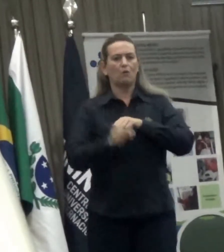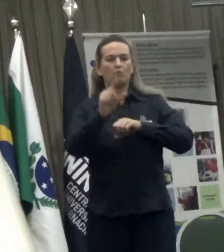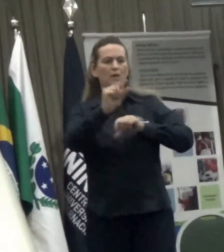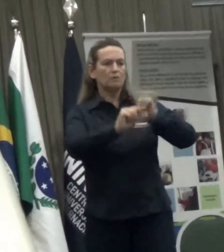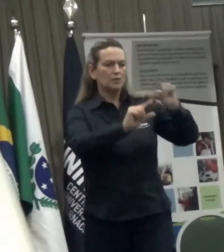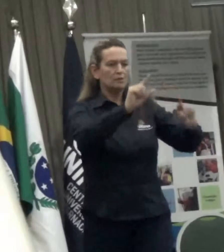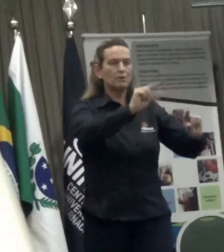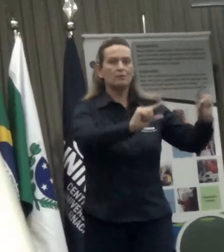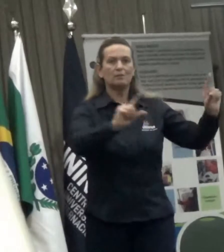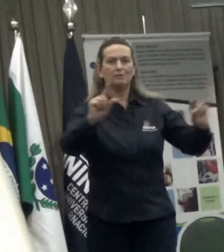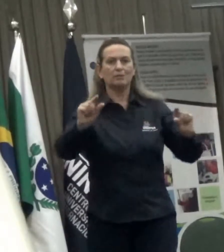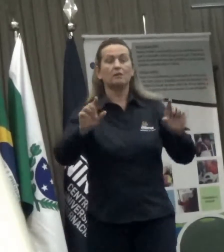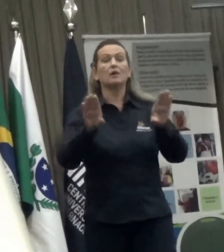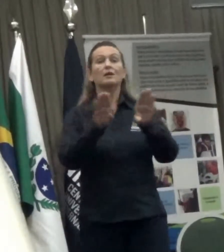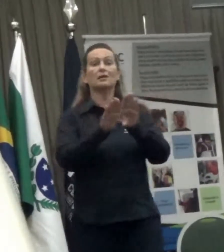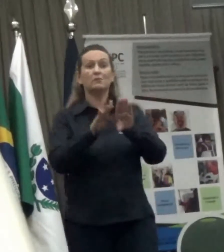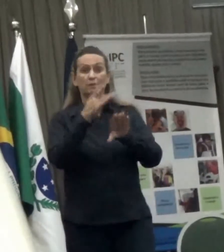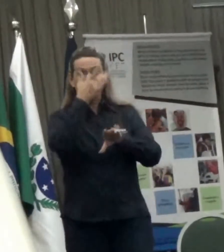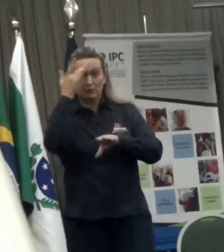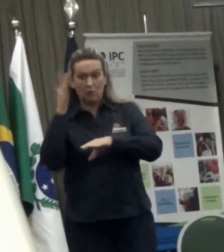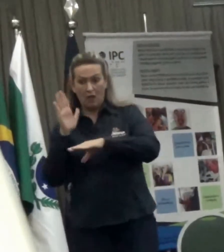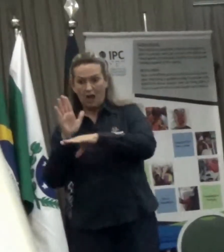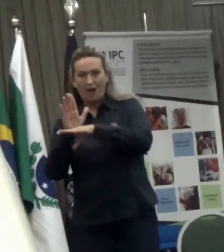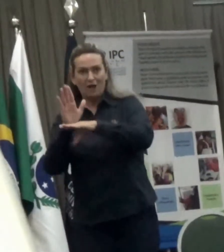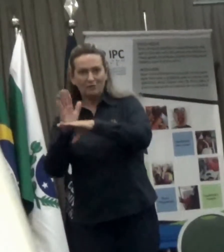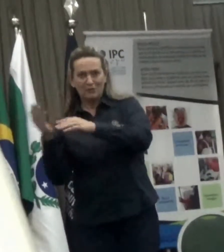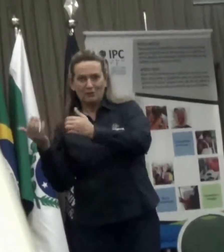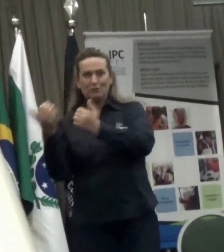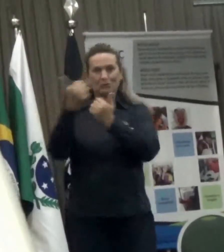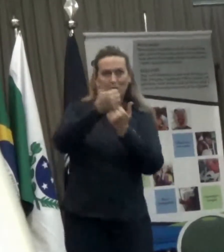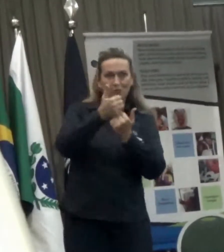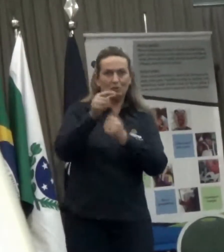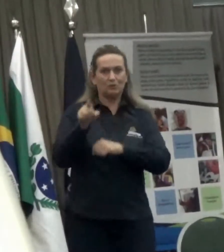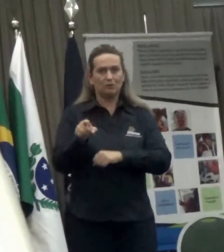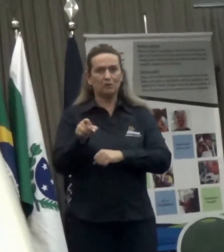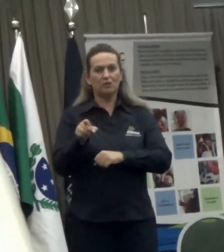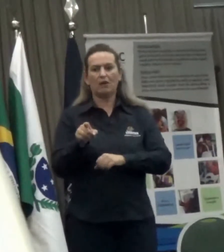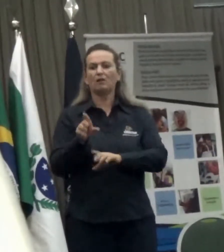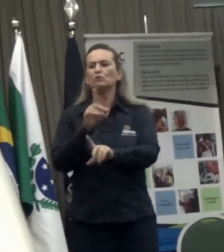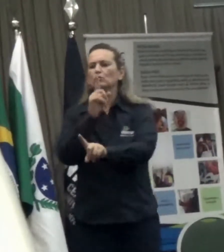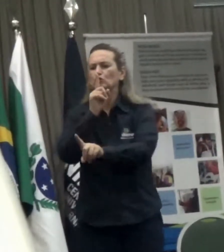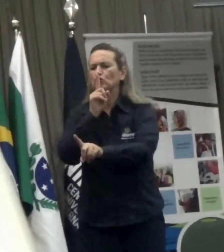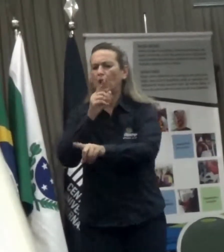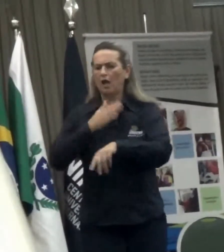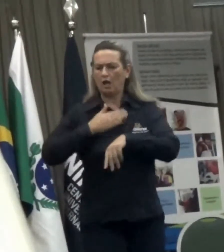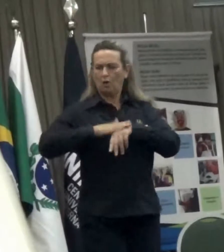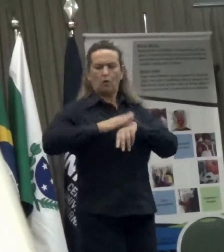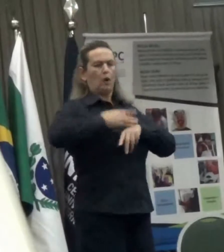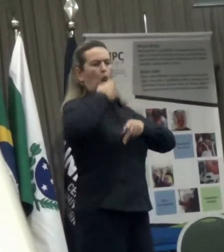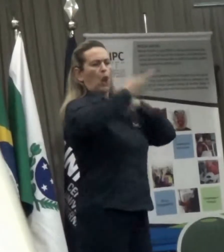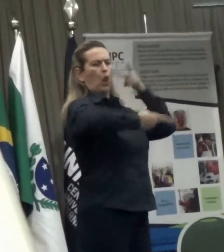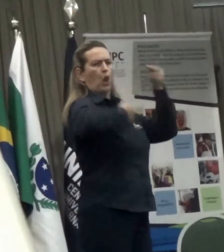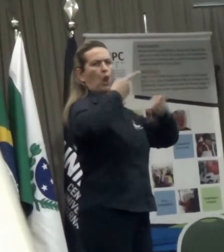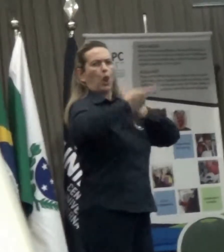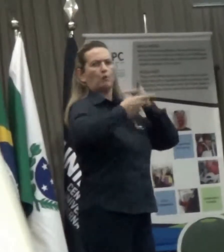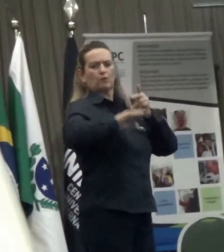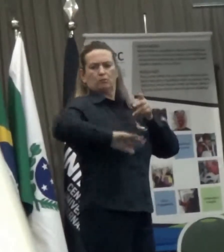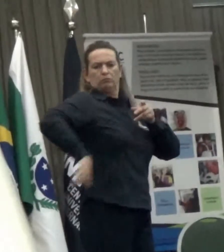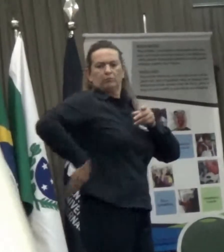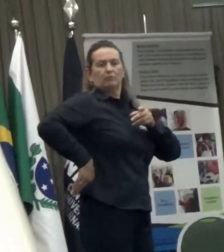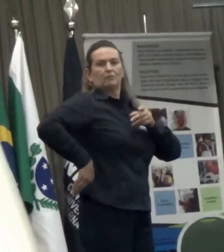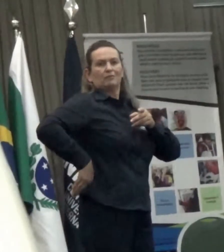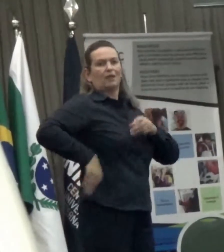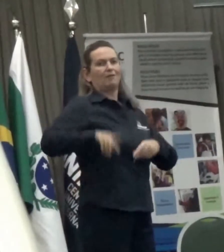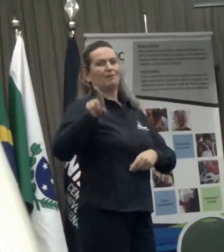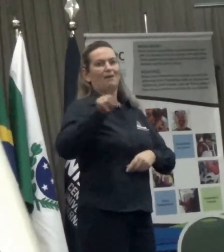se impondo, não sobrepujando a vontade da pessoa com deficiência mental ou intelectual. Haverá